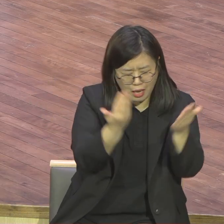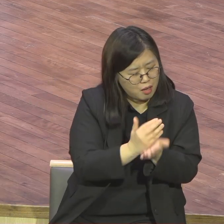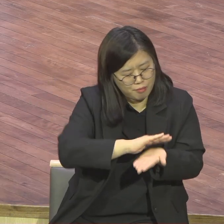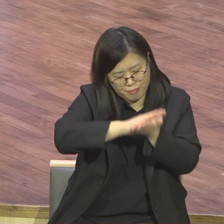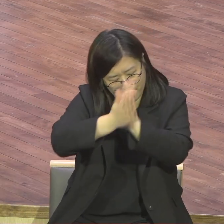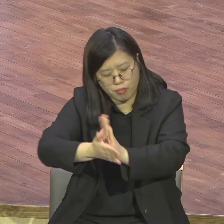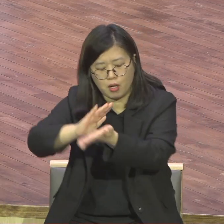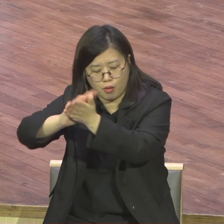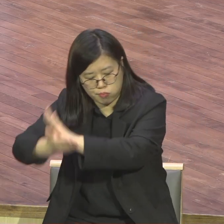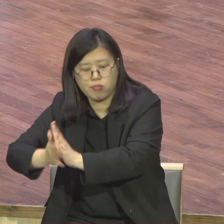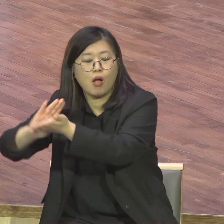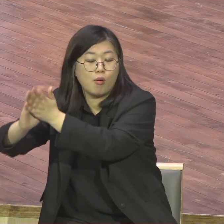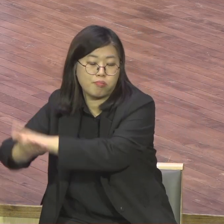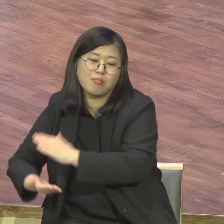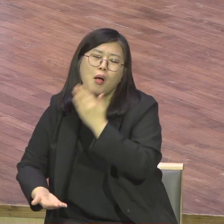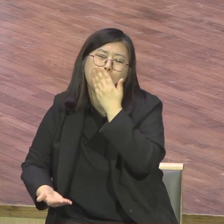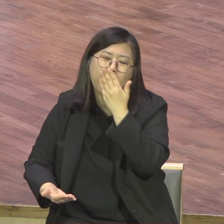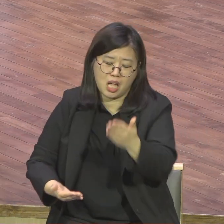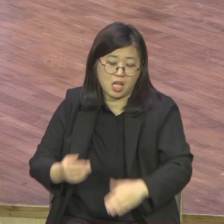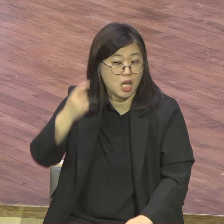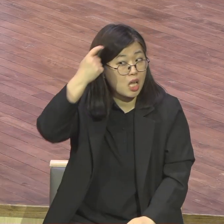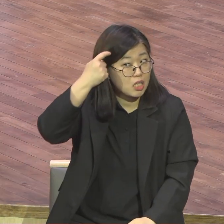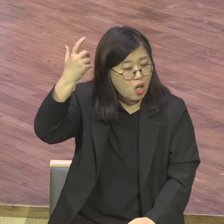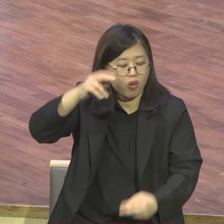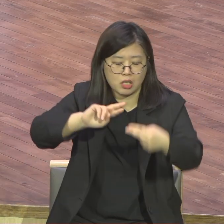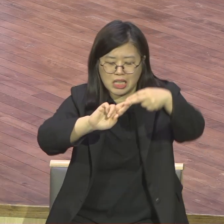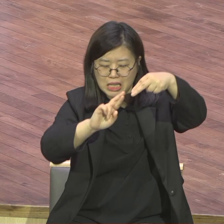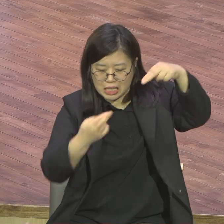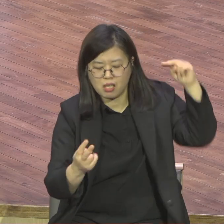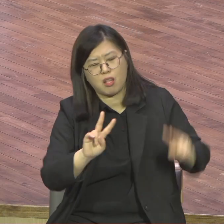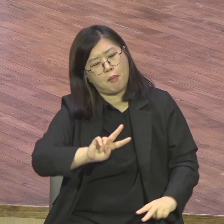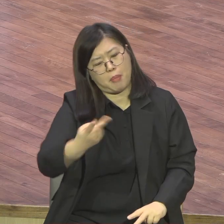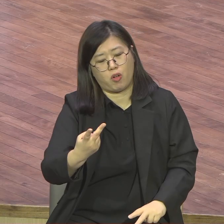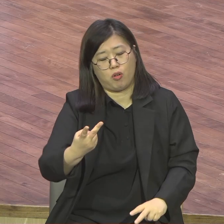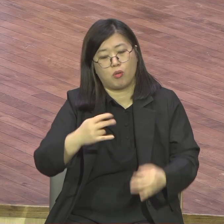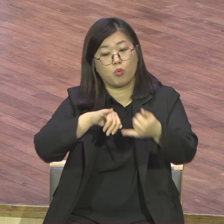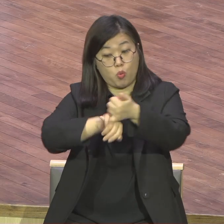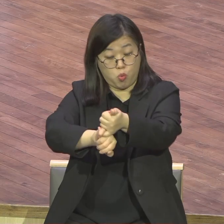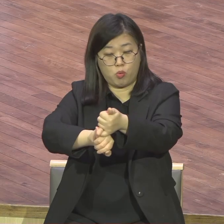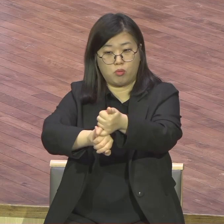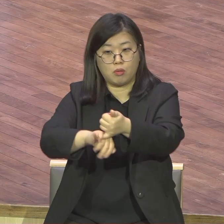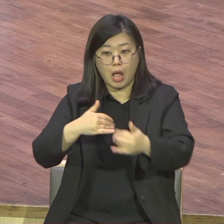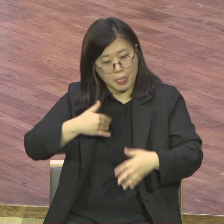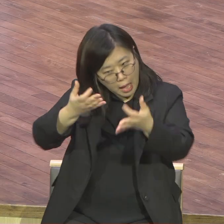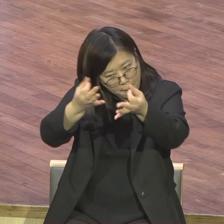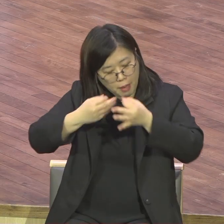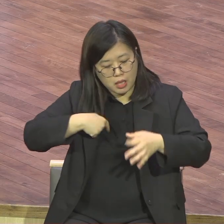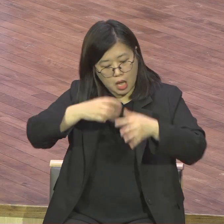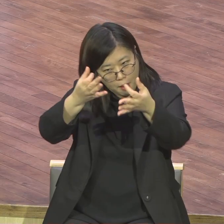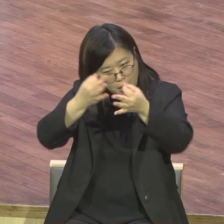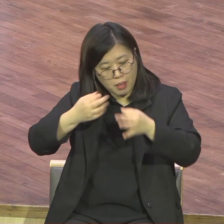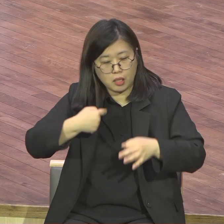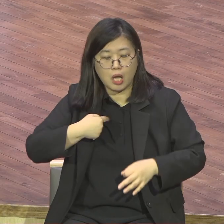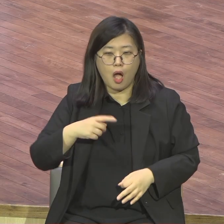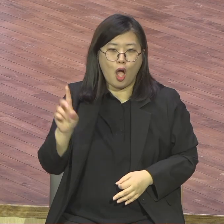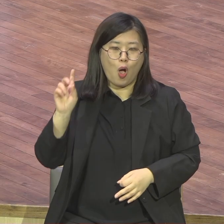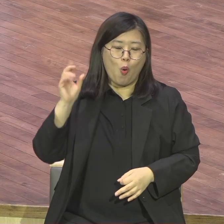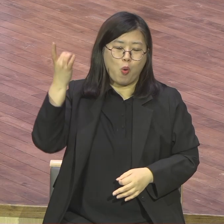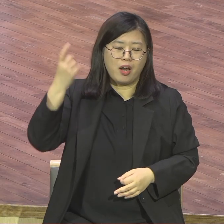다른 사람 볼 거 없어요 저를 보세요 제가 그렇게 하나님 앞에 그렇게 DNA 바뀌어져가지고